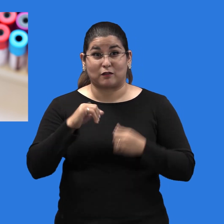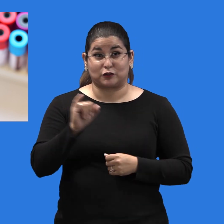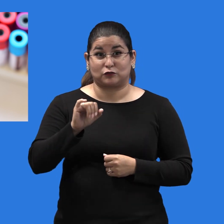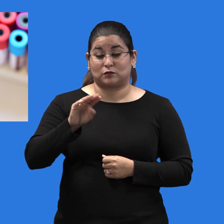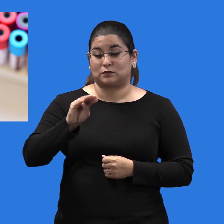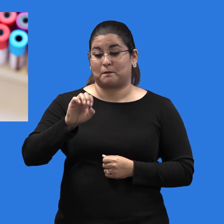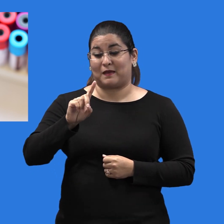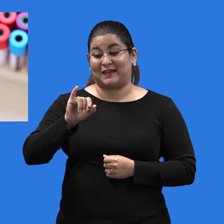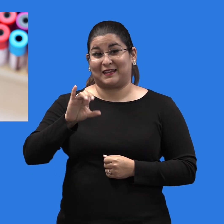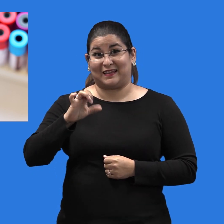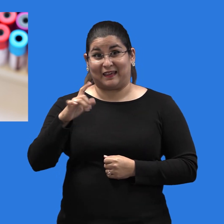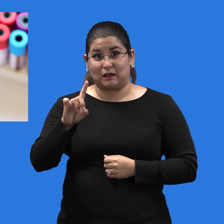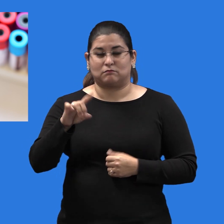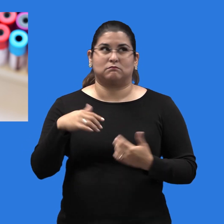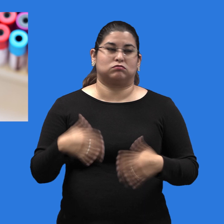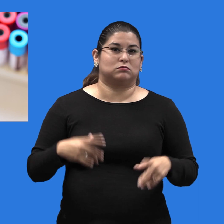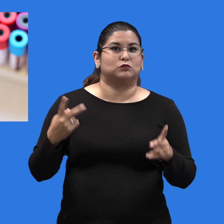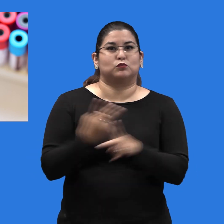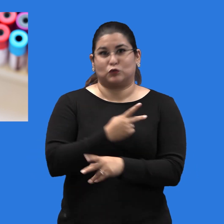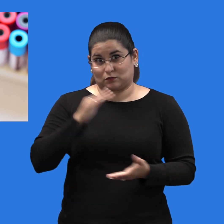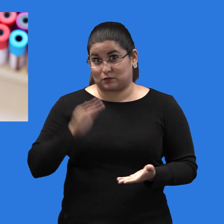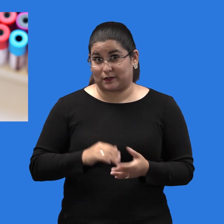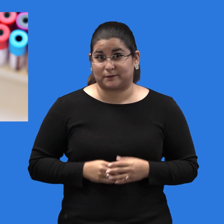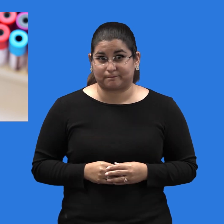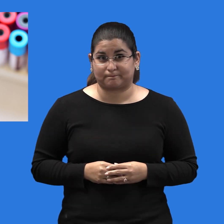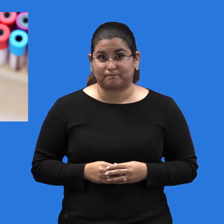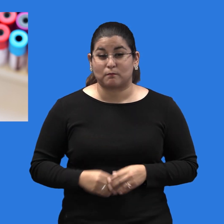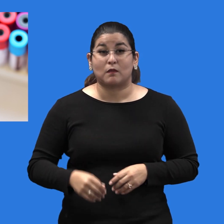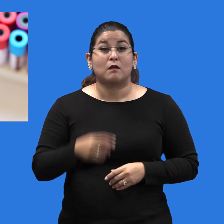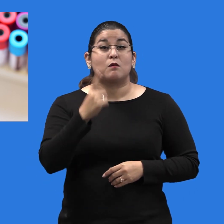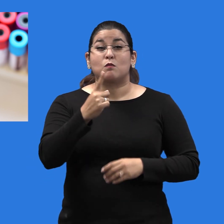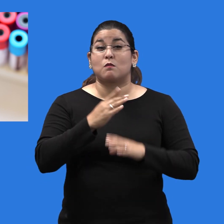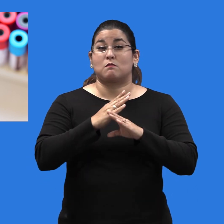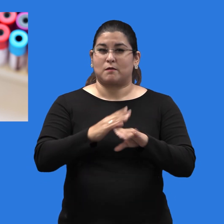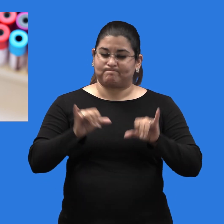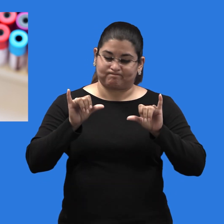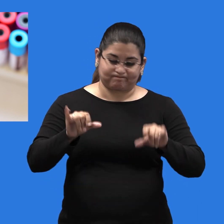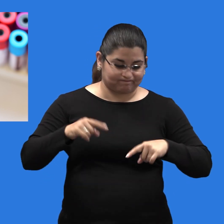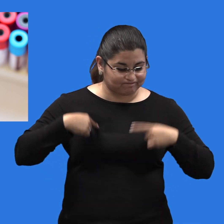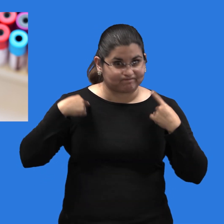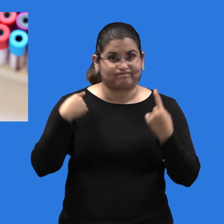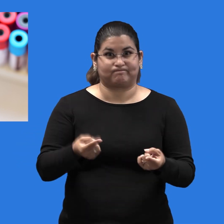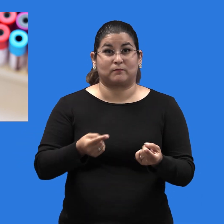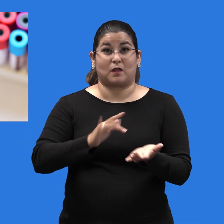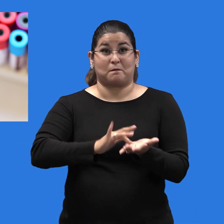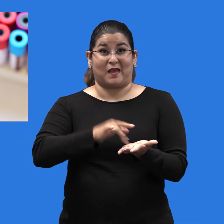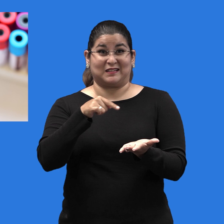Muchos proveedores de seguro todavía tienen restricciones que impiden que muchas personas con hepatitis C tengan